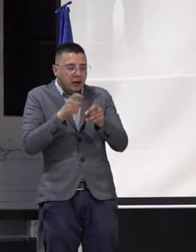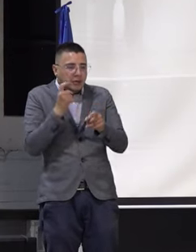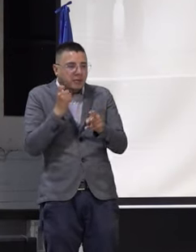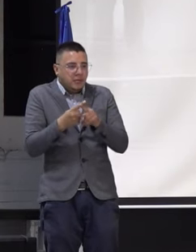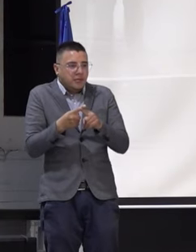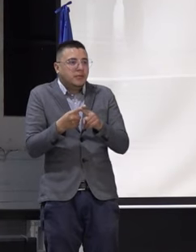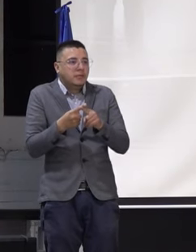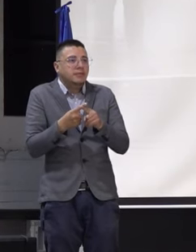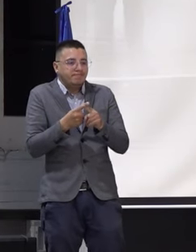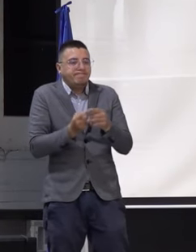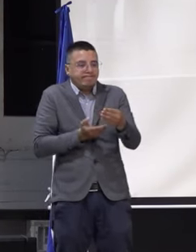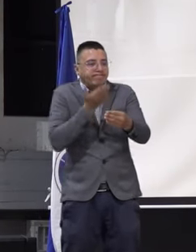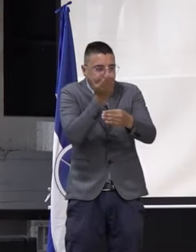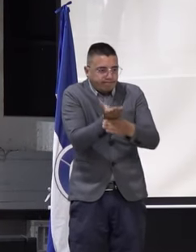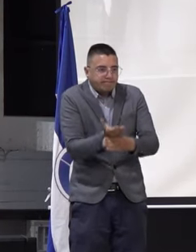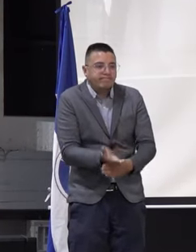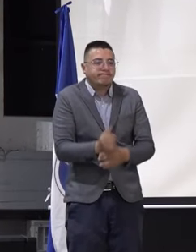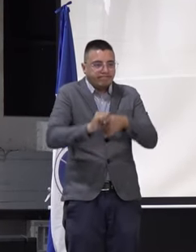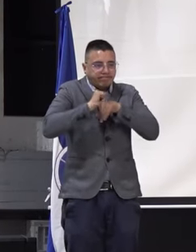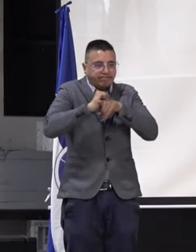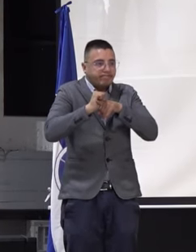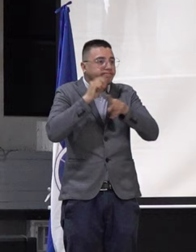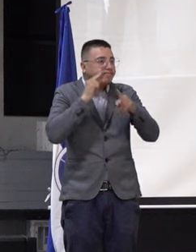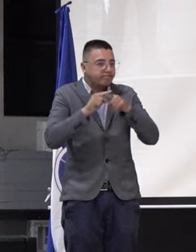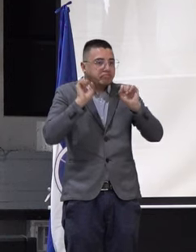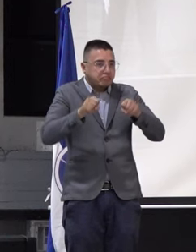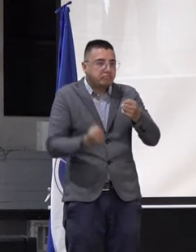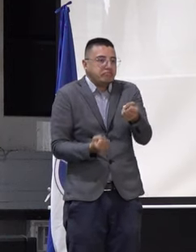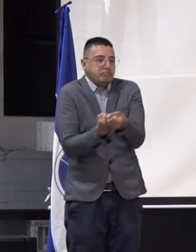propuestas y ejercicios que podemos aportar.